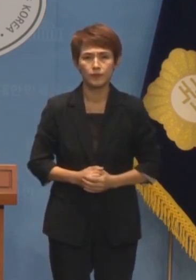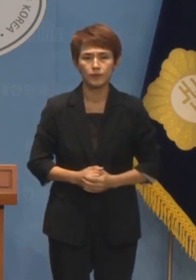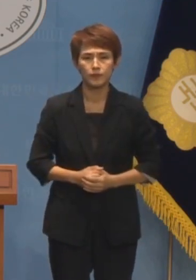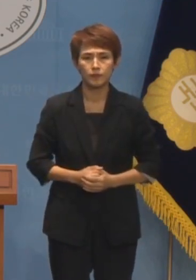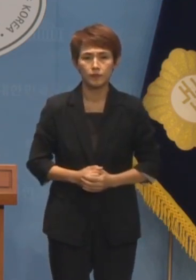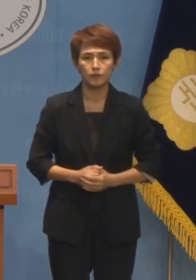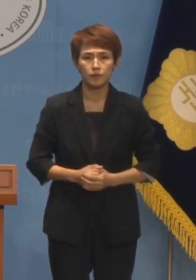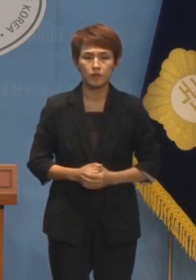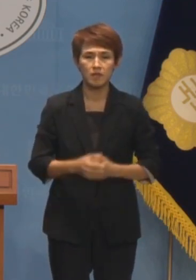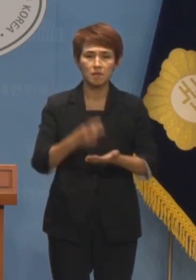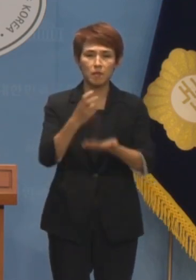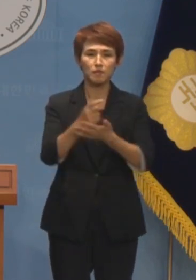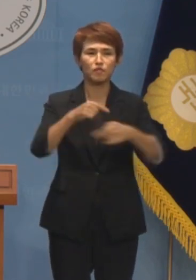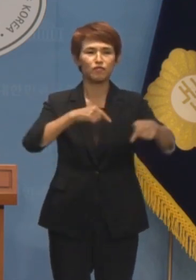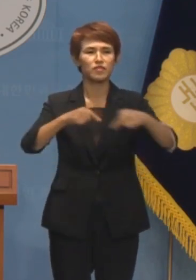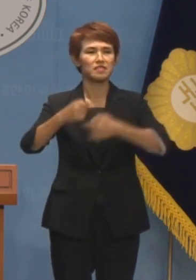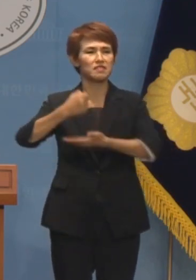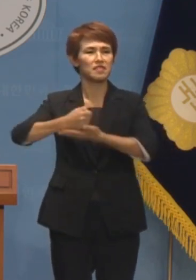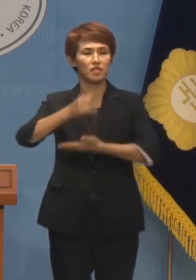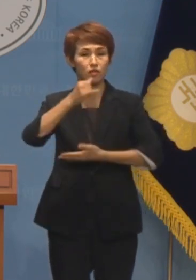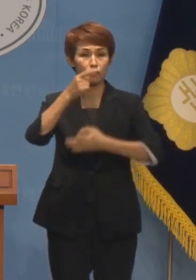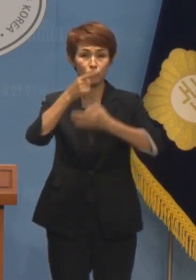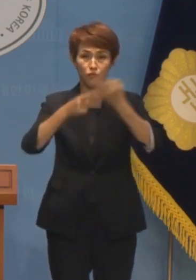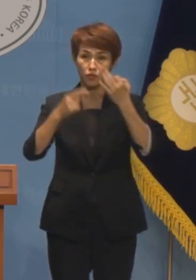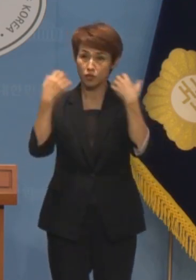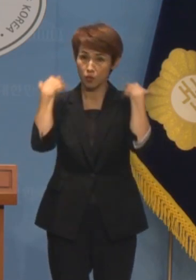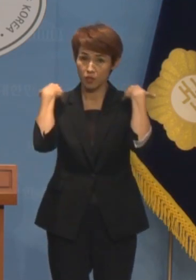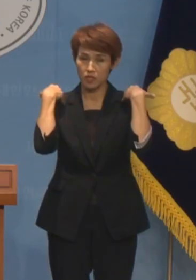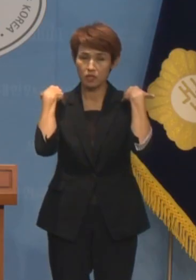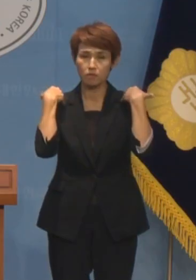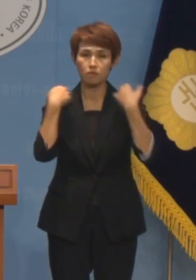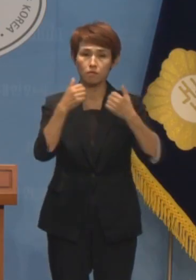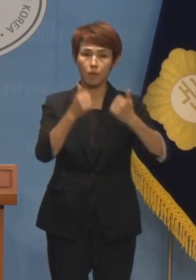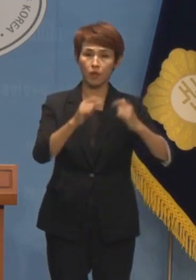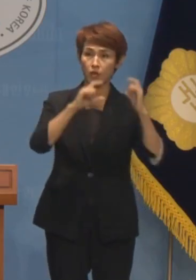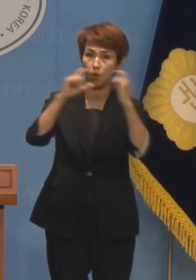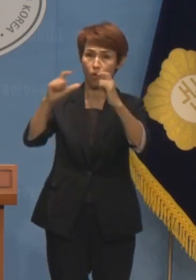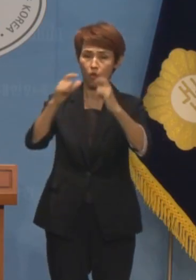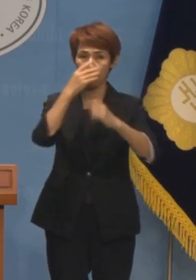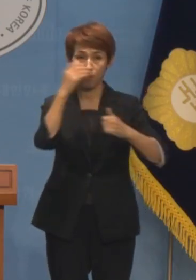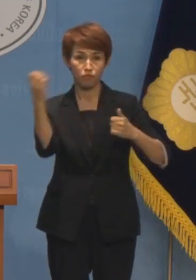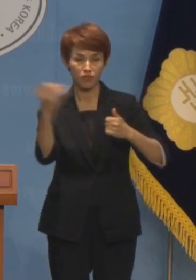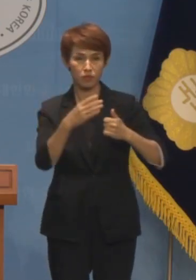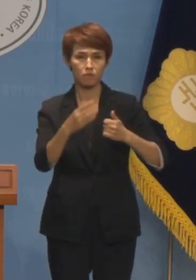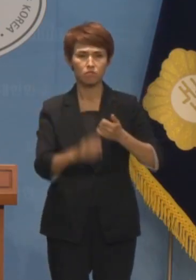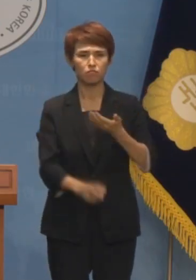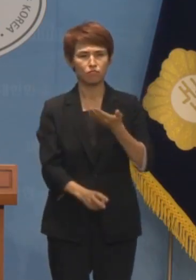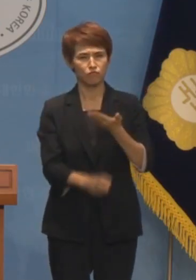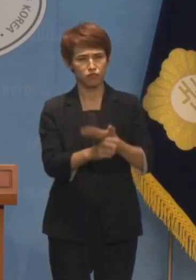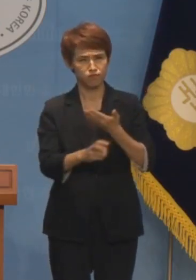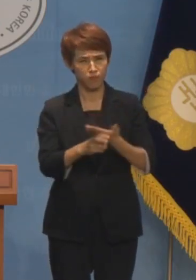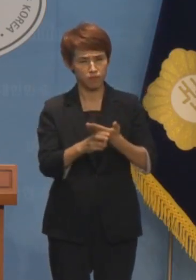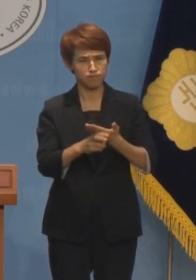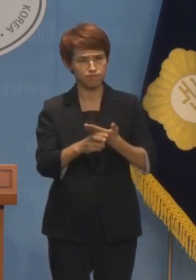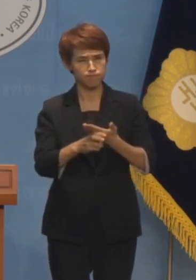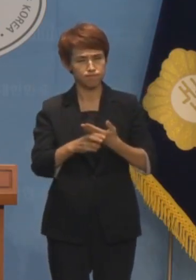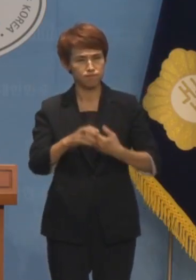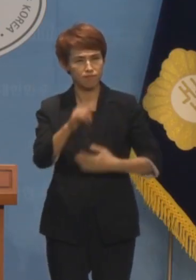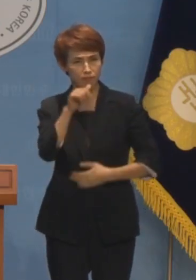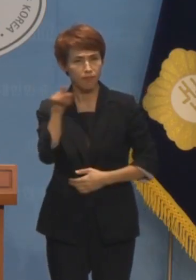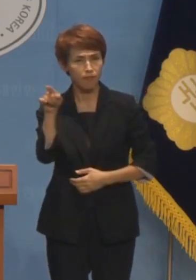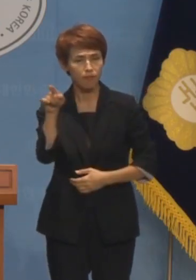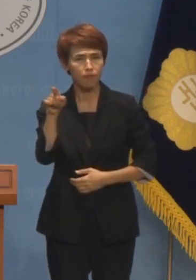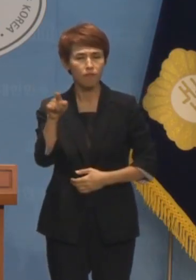그런데도 법치주의 운운하던 윤석열 정권이 법원의 경고마저 무시한 채 불법과 위법을 일삼으며